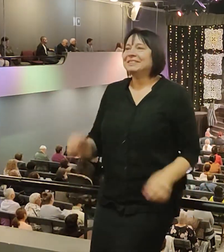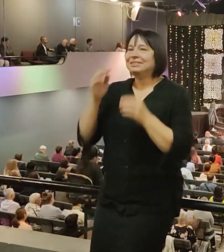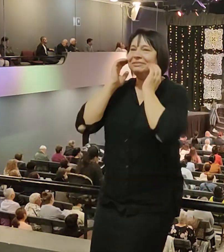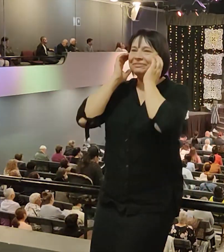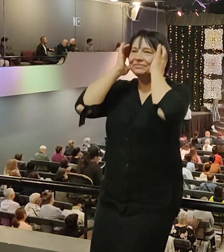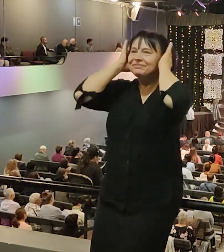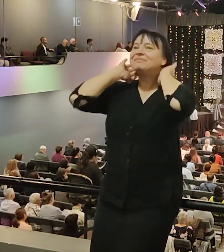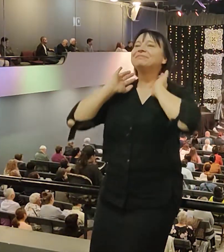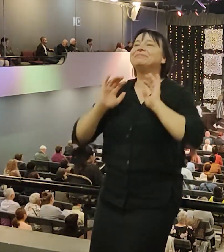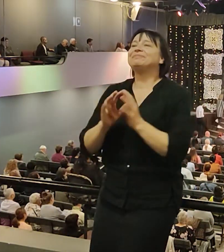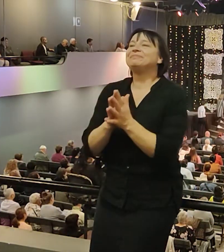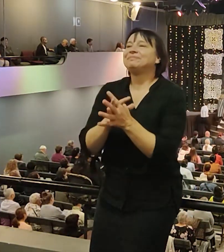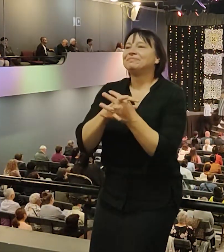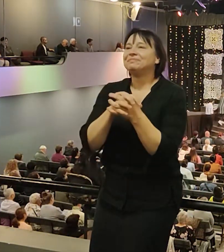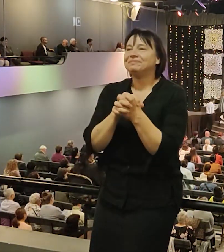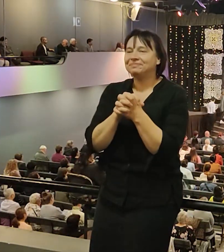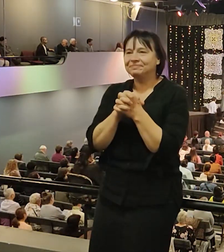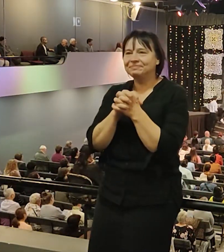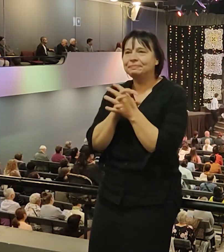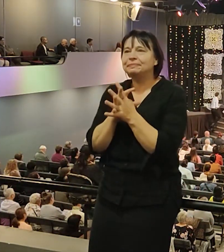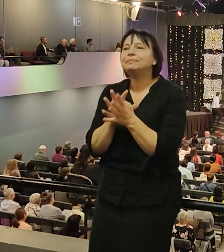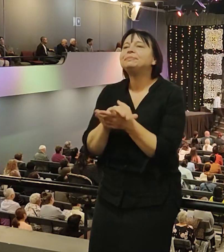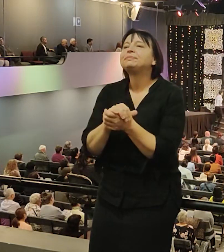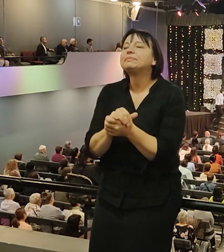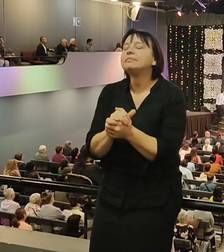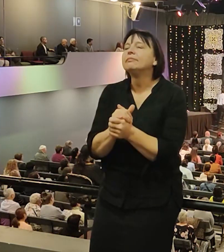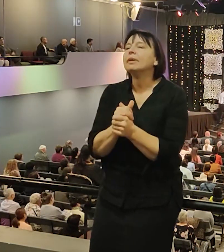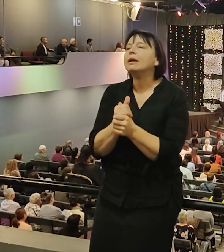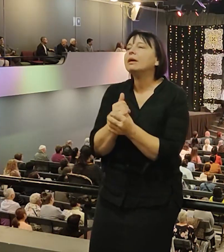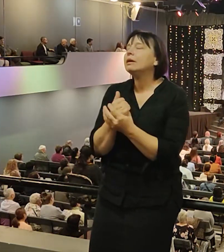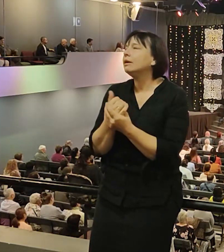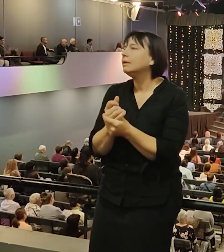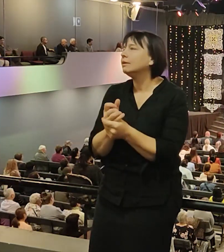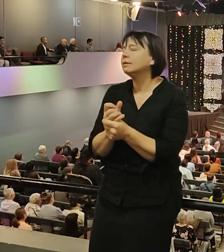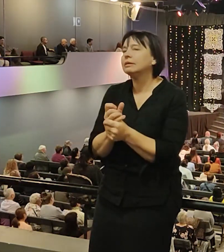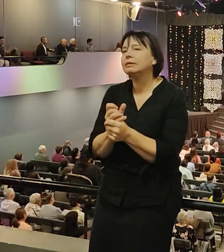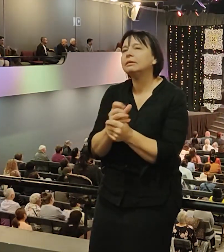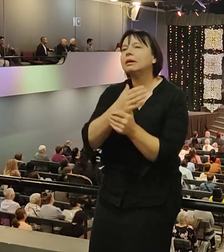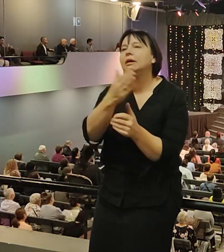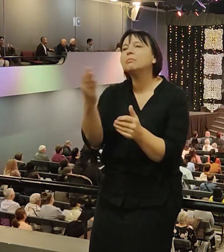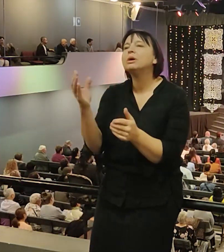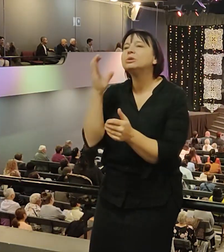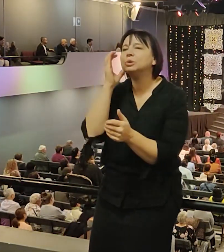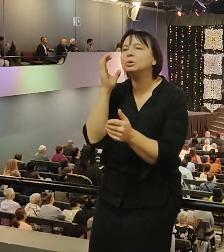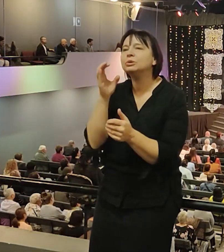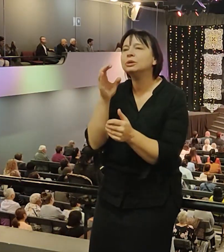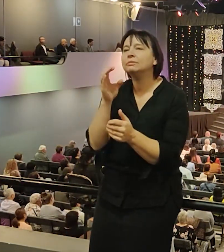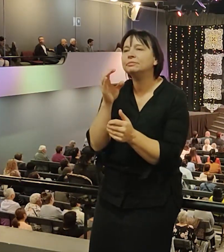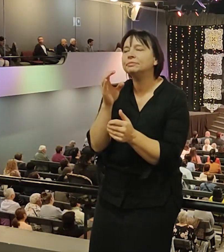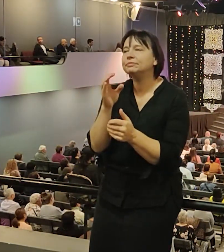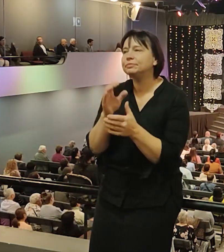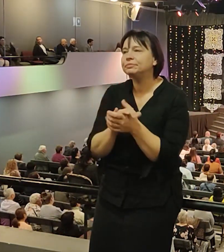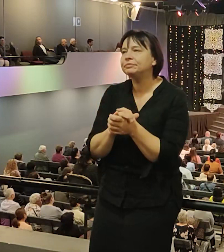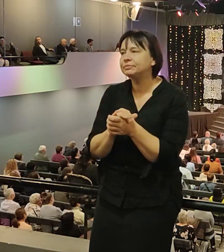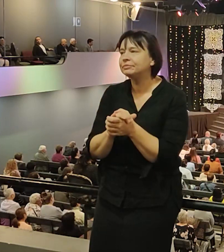пред своим Богом. И вы слушайте внимательно и сравните свою жизнь. Иосиф, муж Марии, был